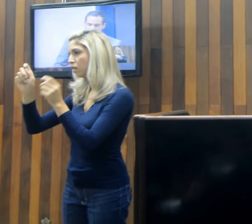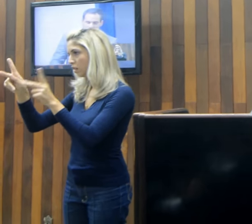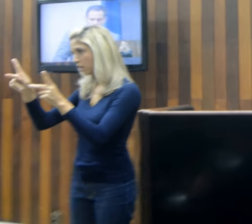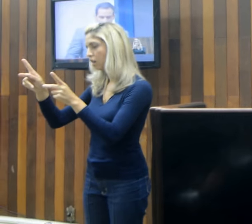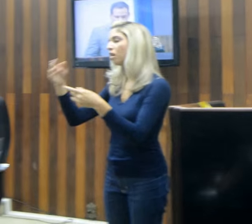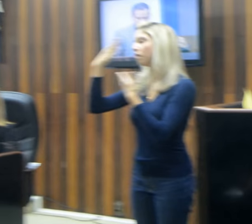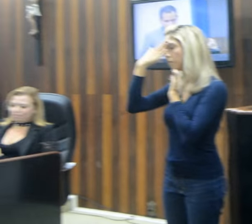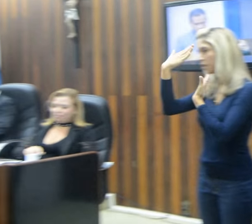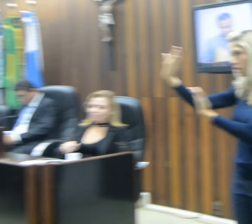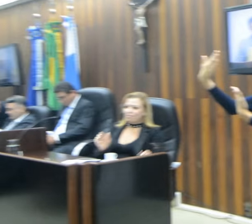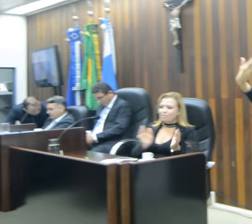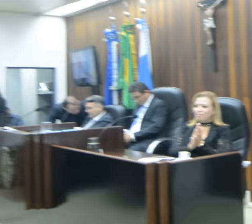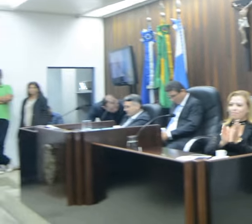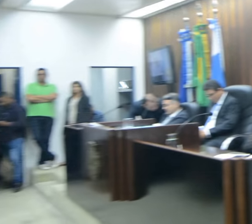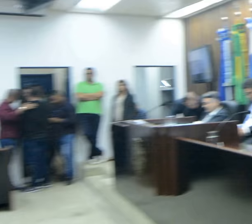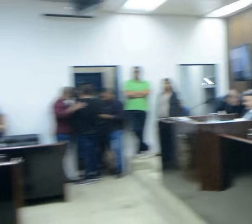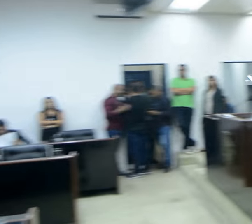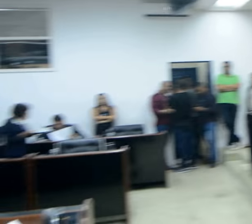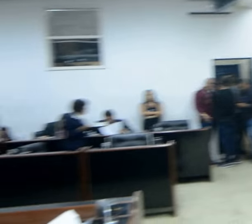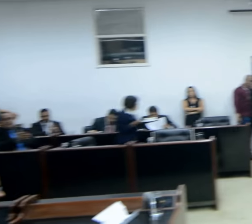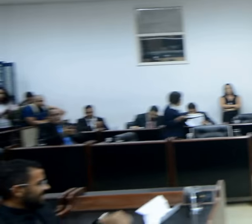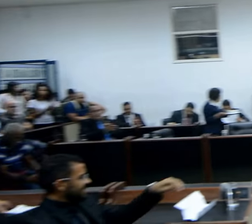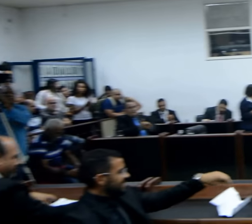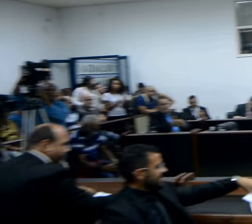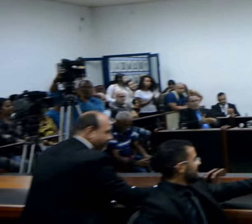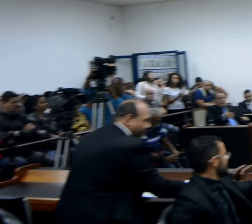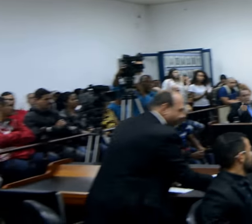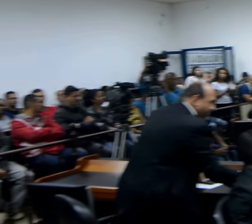Muito obrigado. Aplausos